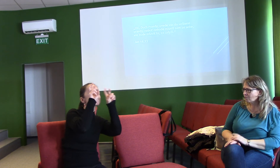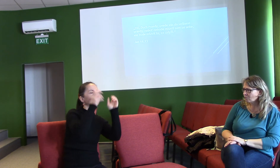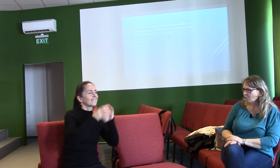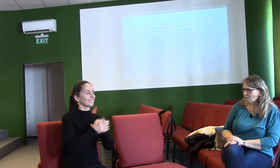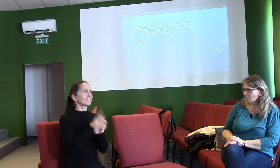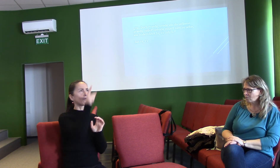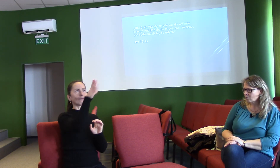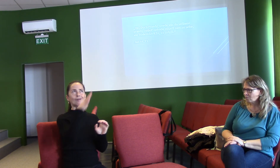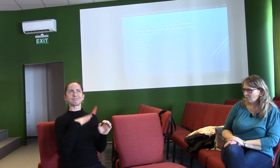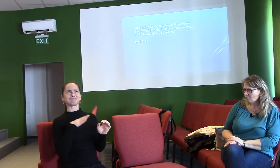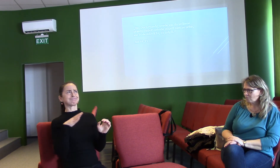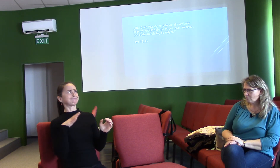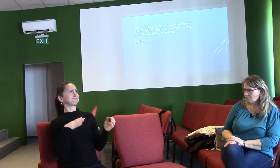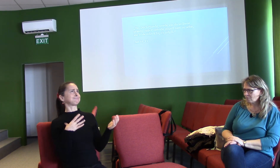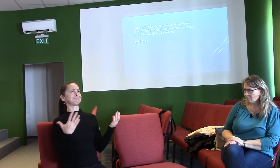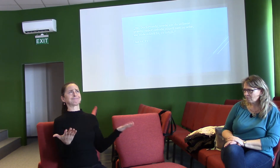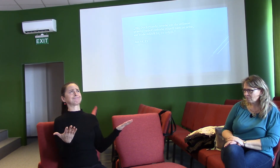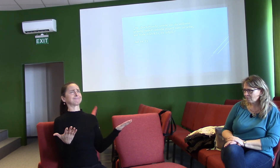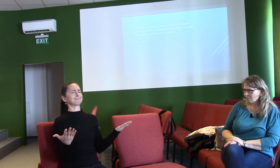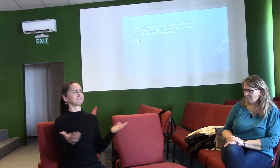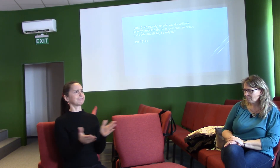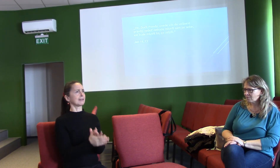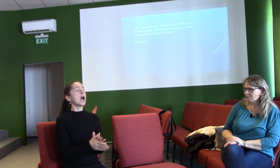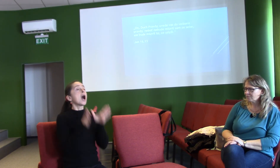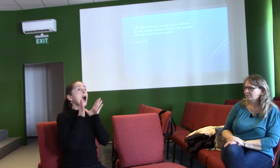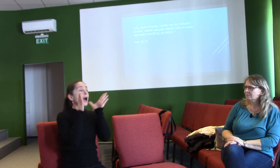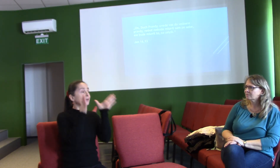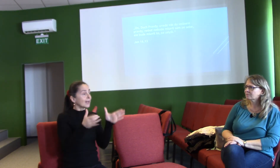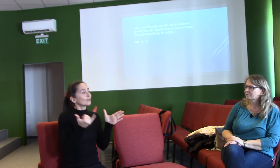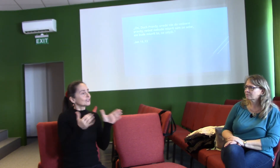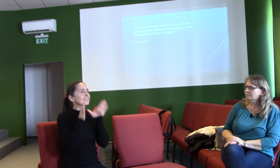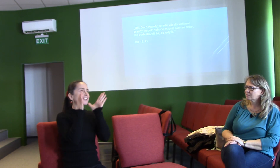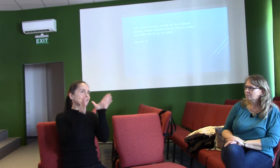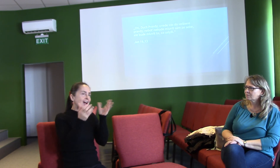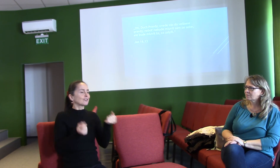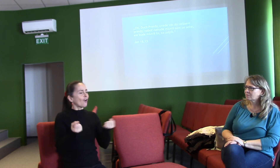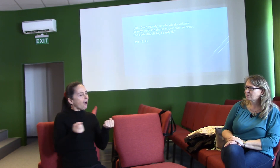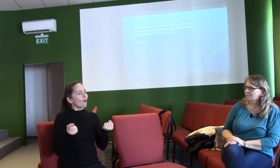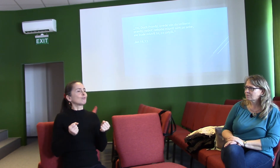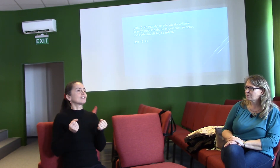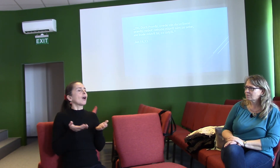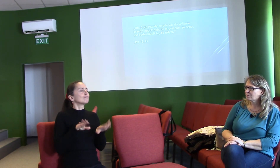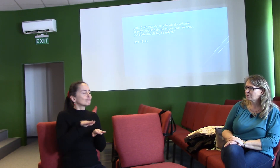úžasný Bůh a vždycky, jak jsem měl ráno do práce, tak jsem si říkal, budu přemýšlet o jedné té věci,